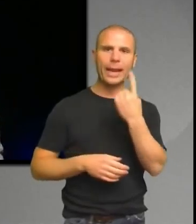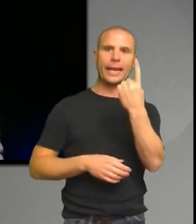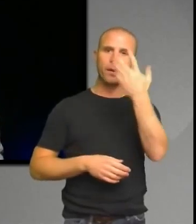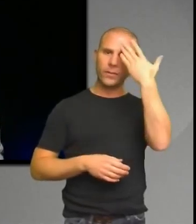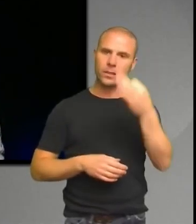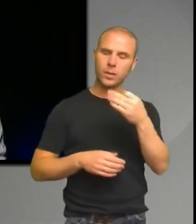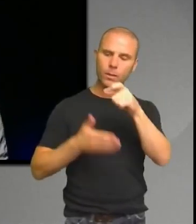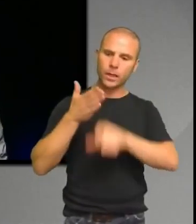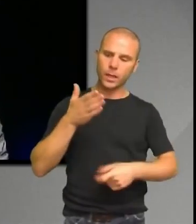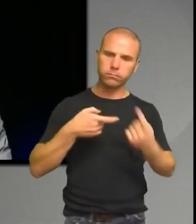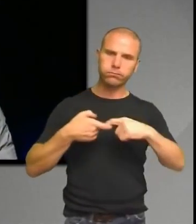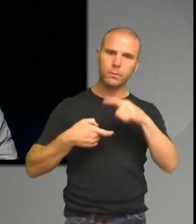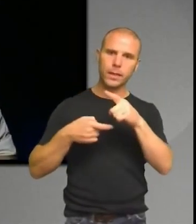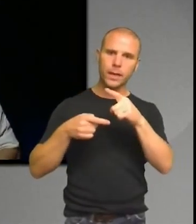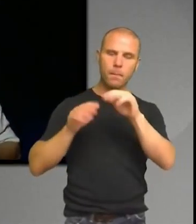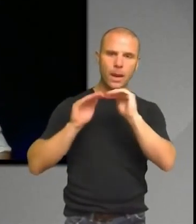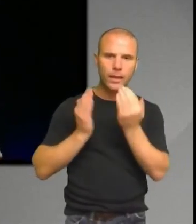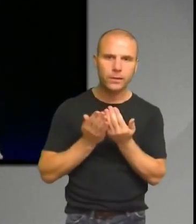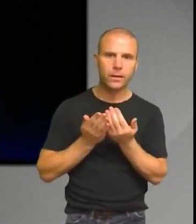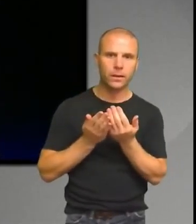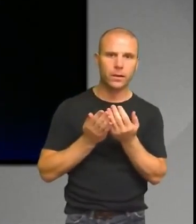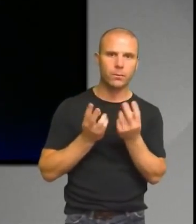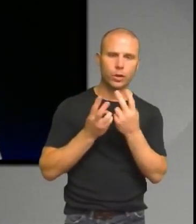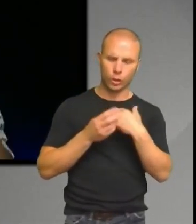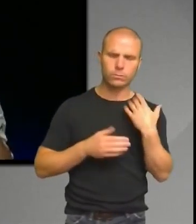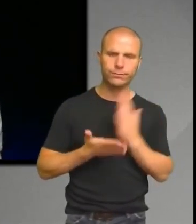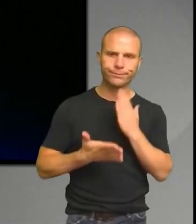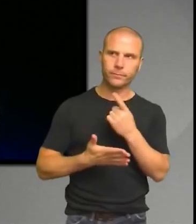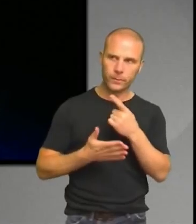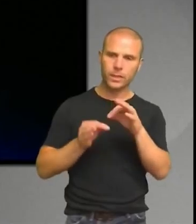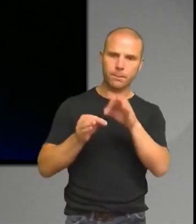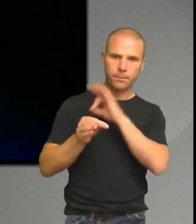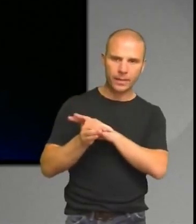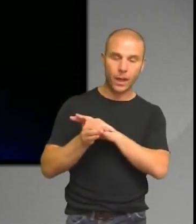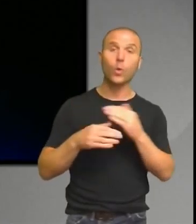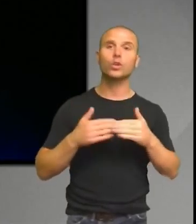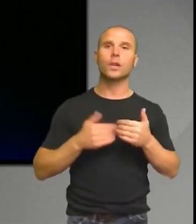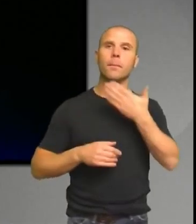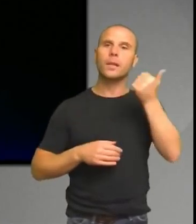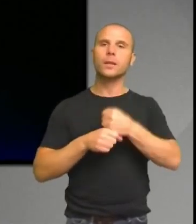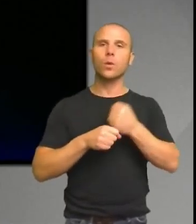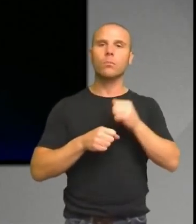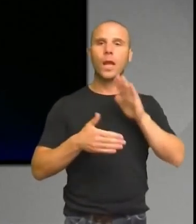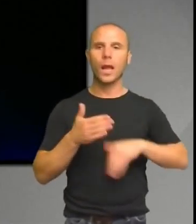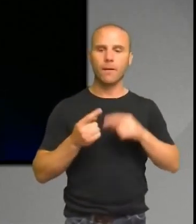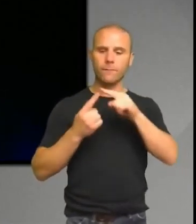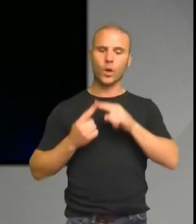planeten. Så jag valde att jag ska mäta den här planeten storlek. Jag ska mäta den bättre än de gjorde förut. Och det gjorde jag också.